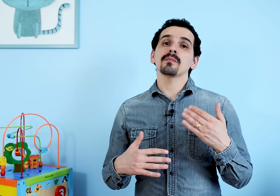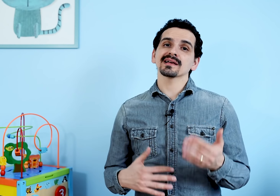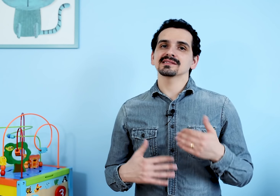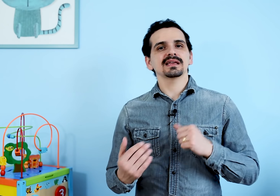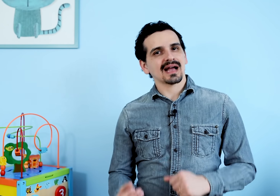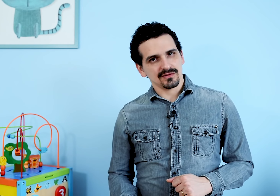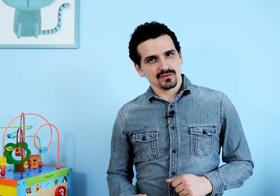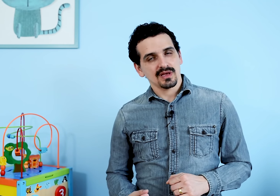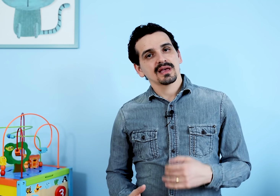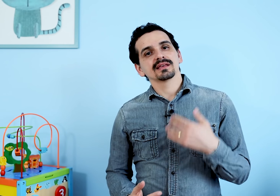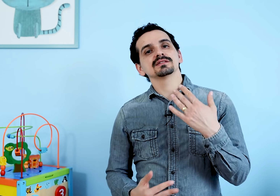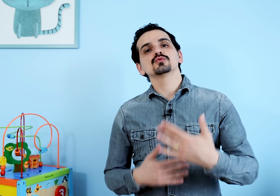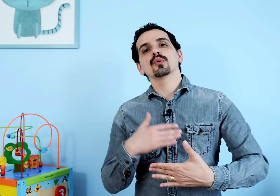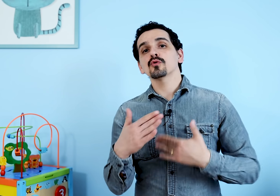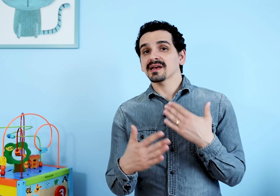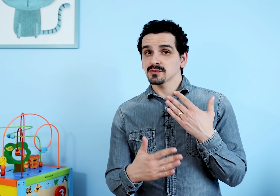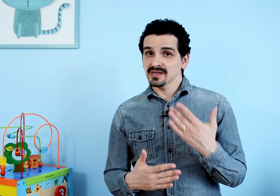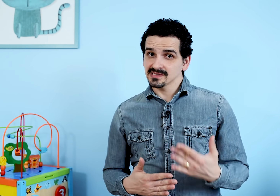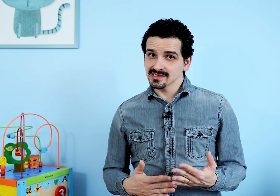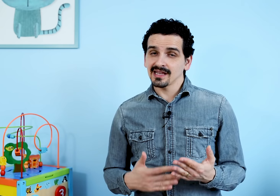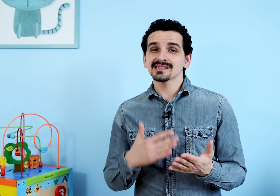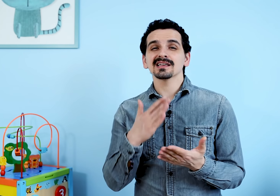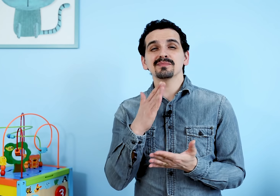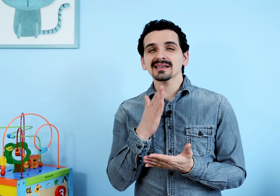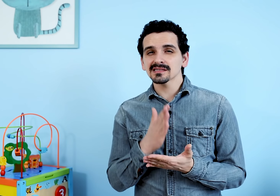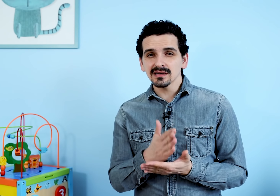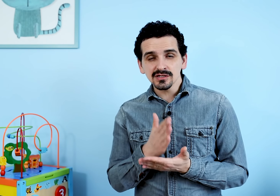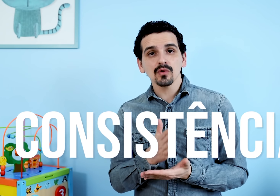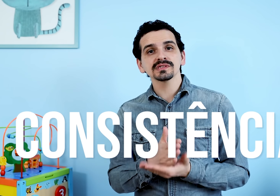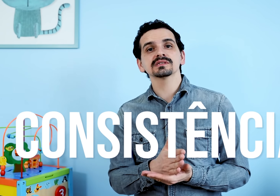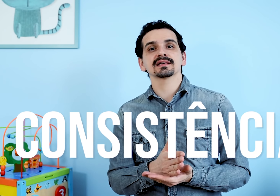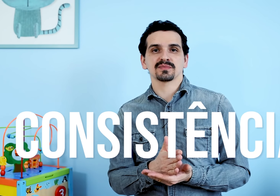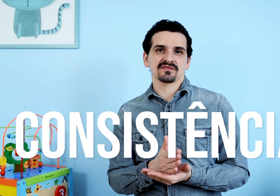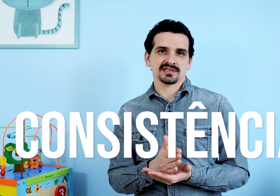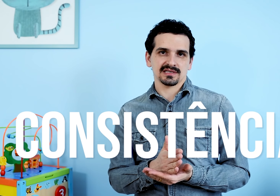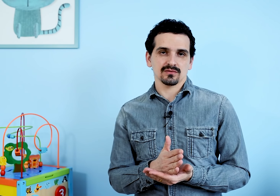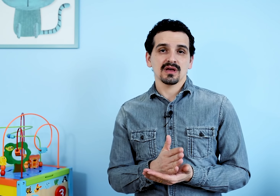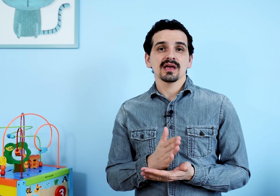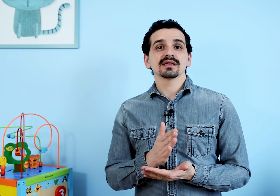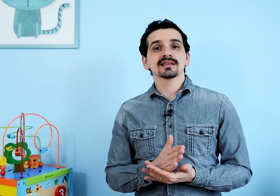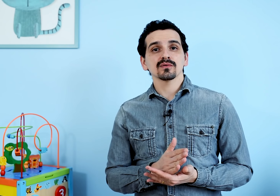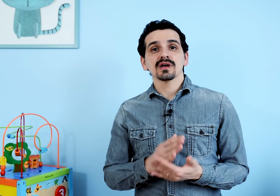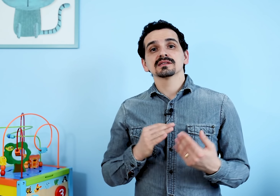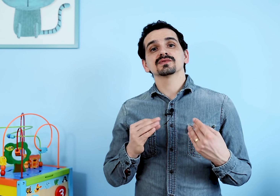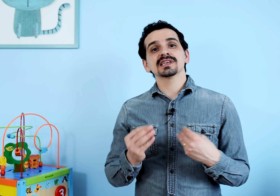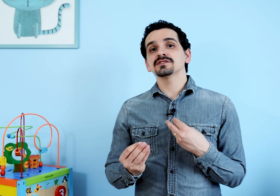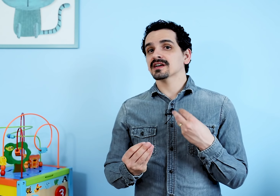mais delicado. exige um pouco mais de persistência e bastante consistência para fazê-lo. Então, se você tiver